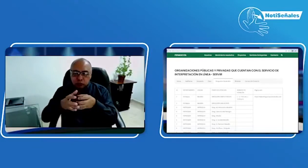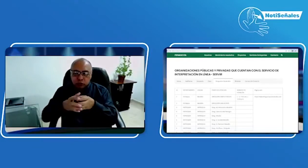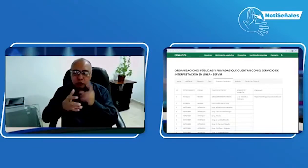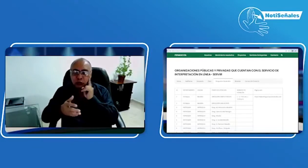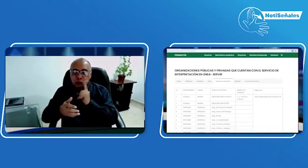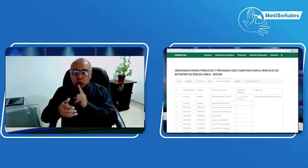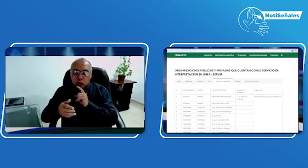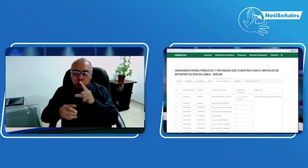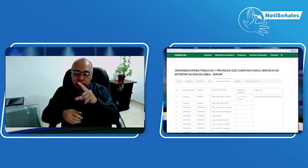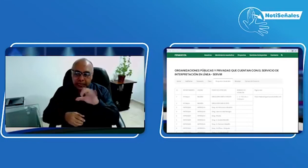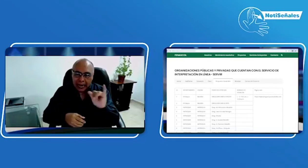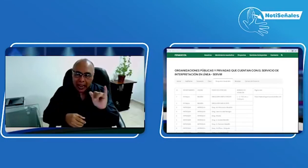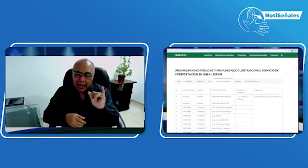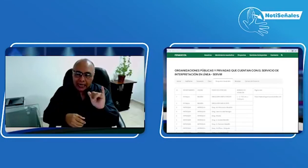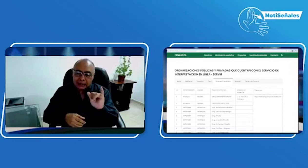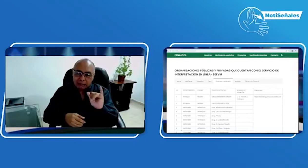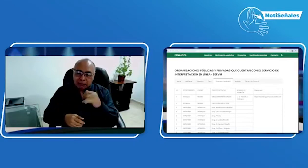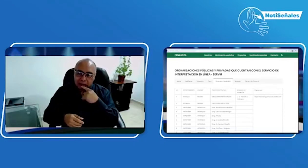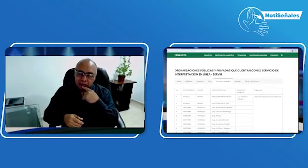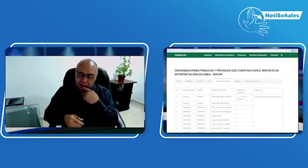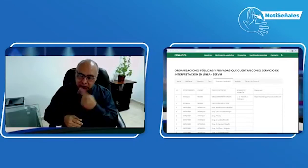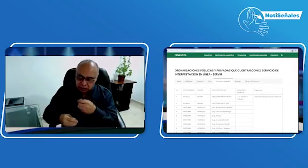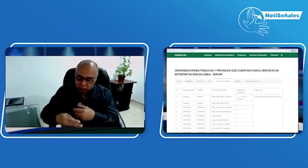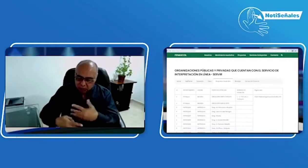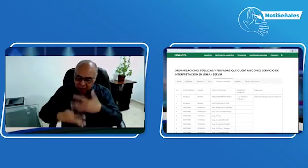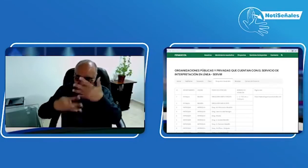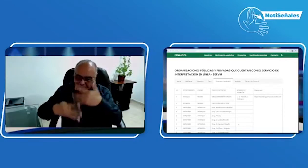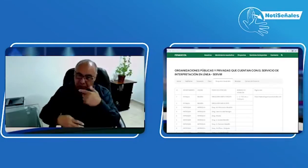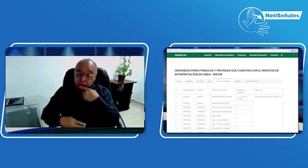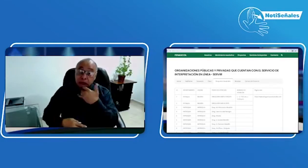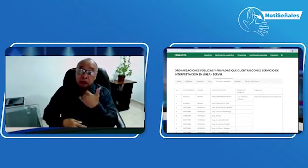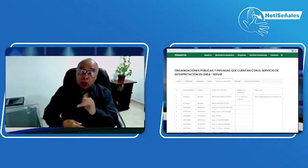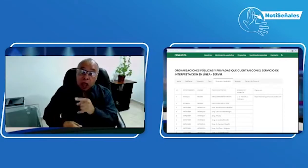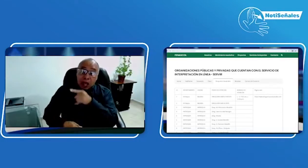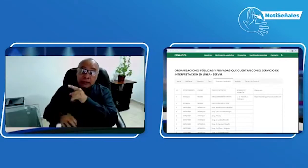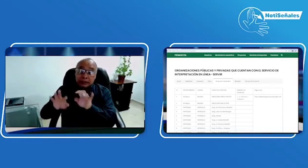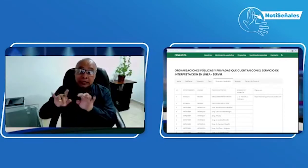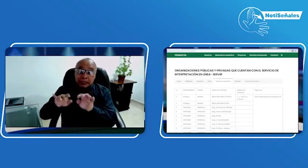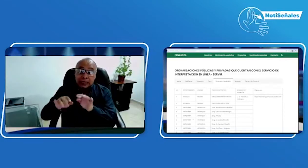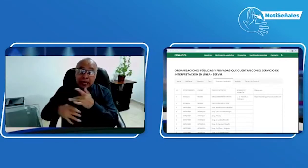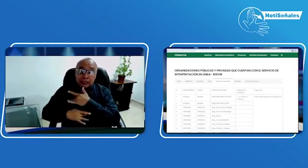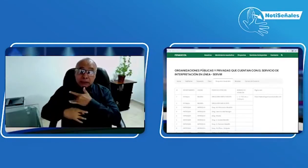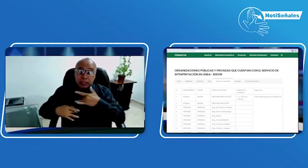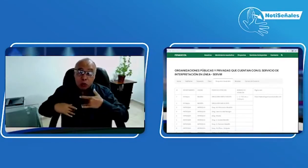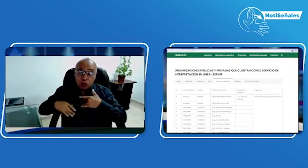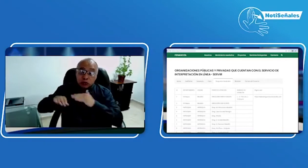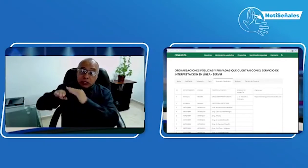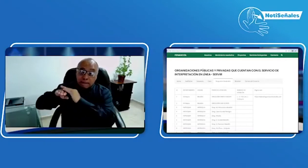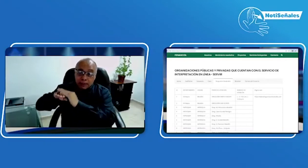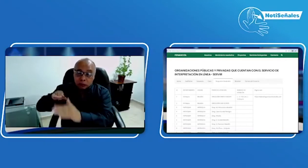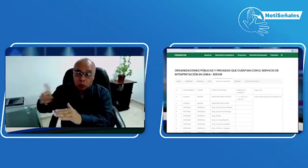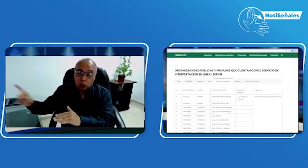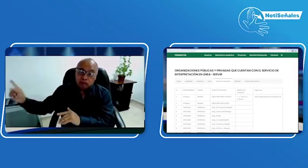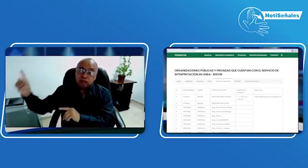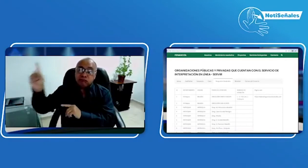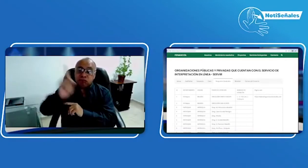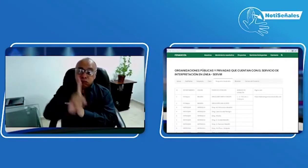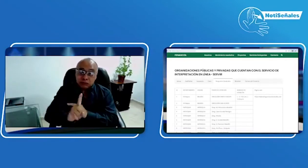Por ejemplo, las asociaciones de sordos allí en Cali, vimos que algunos nos dicen que...